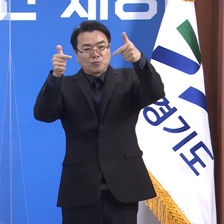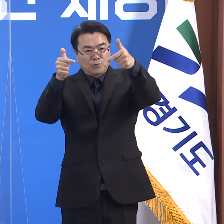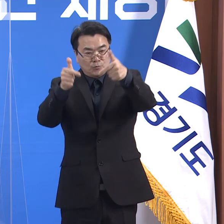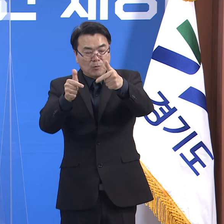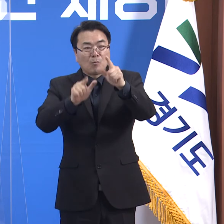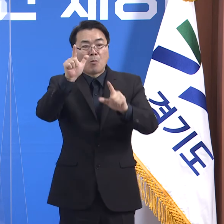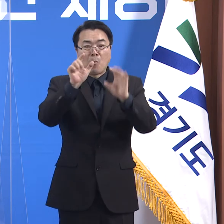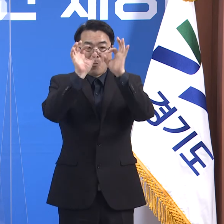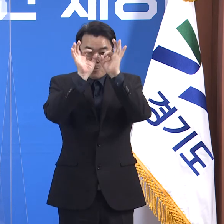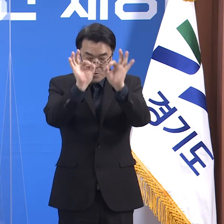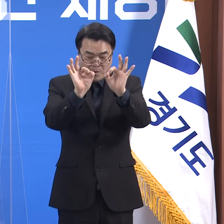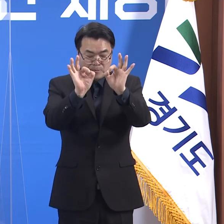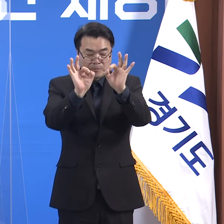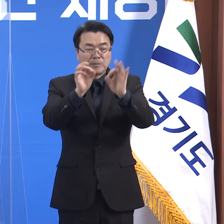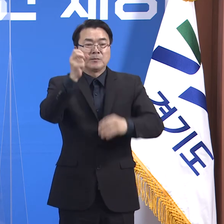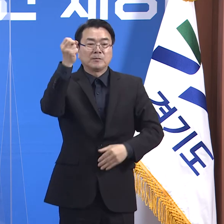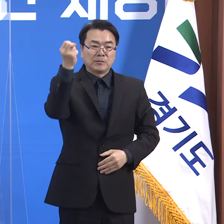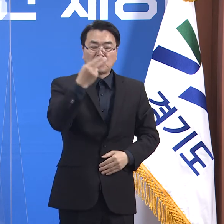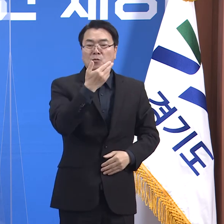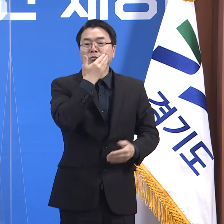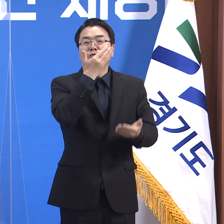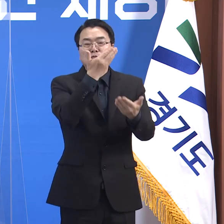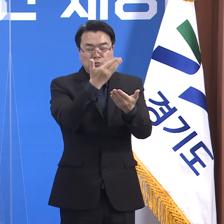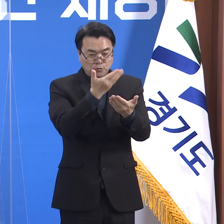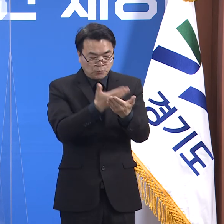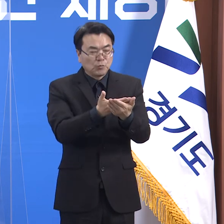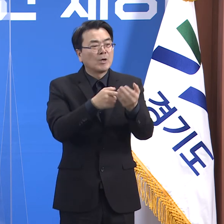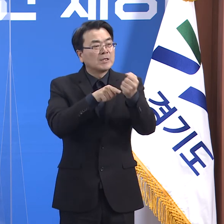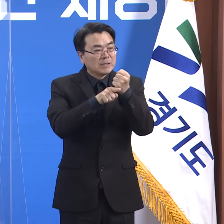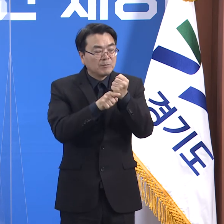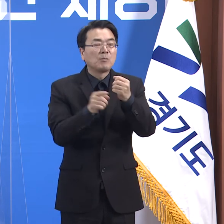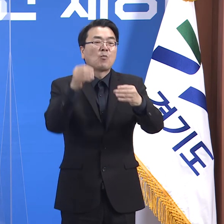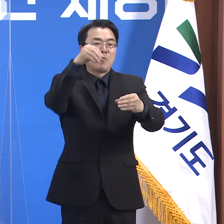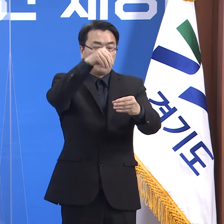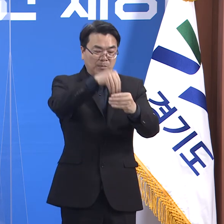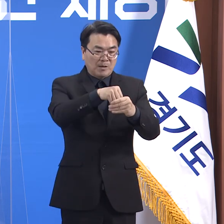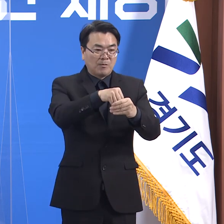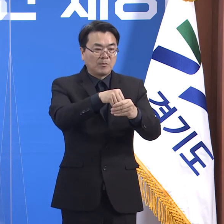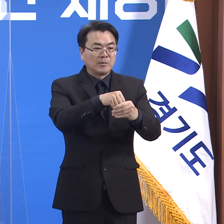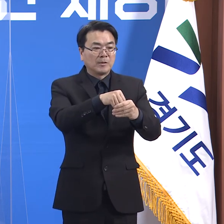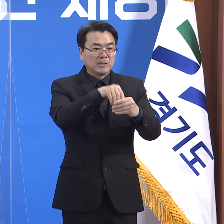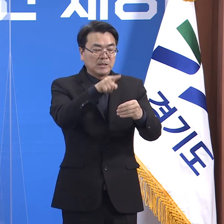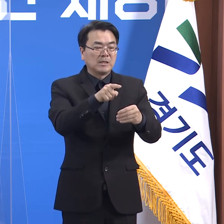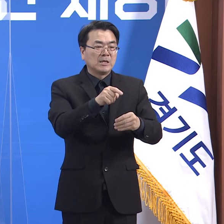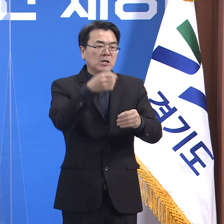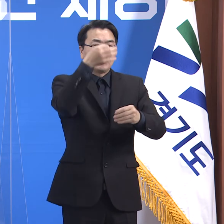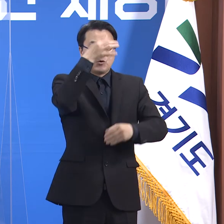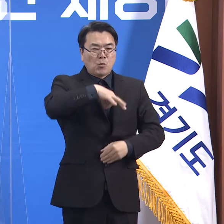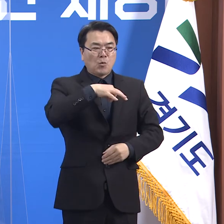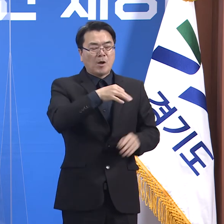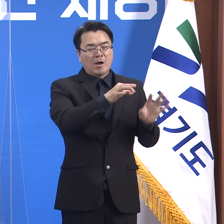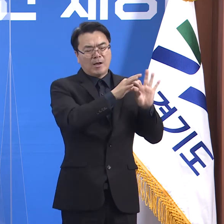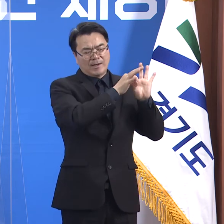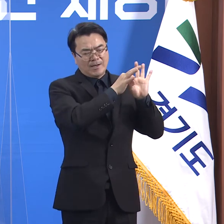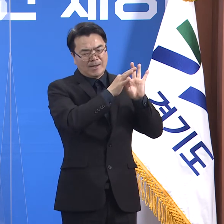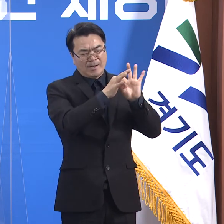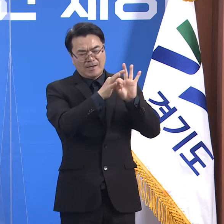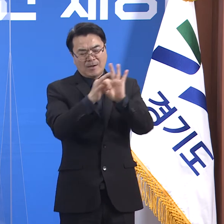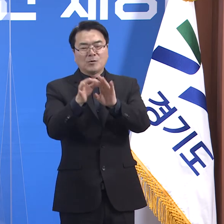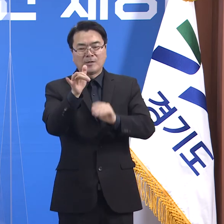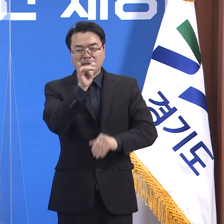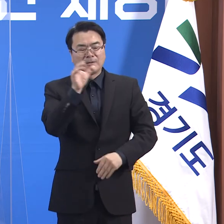가장 큰 영향을 미치는 주요한 요인일 것으로 추정하고 부디 이 면역 효과가 오래 지속되길 기대합니다.